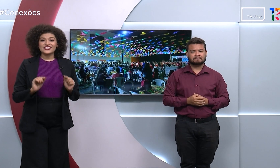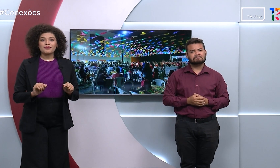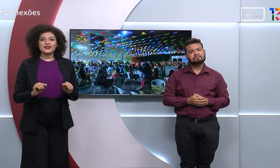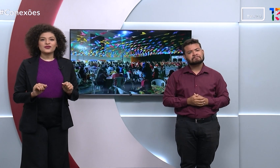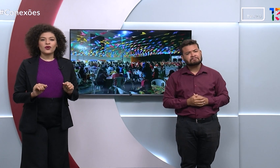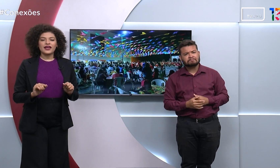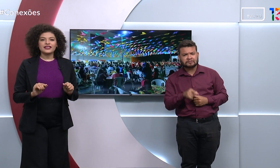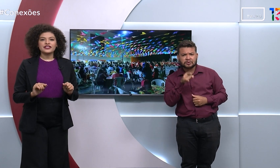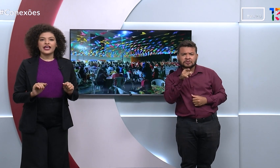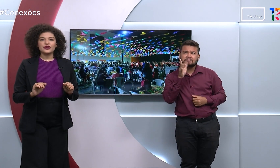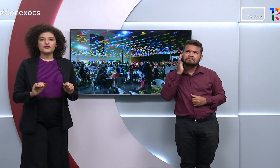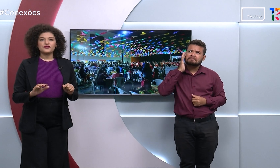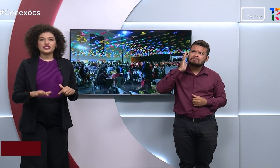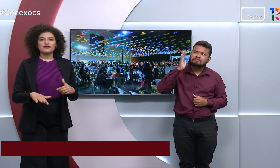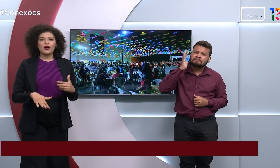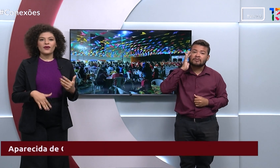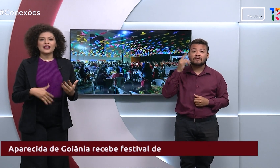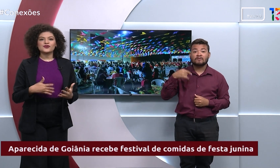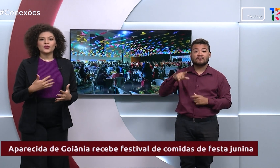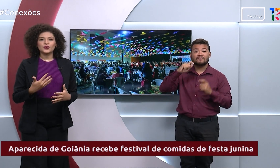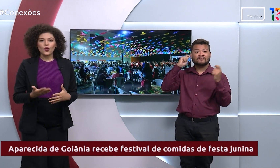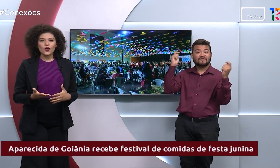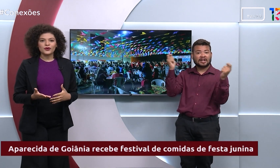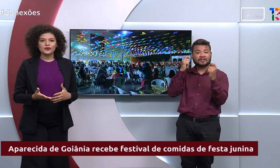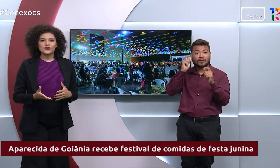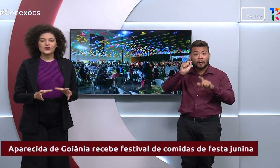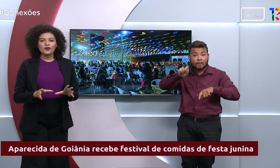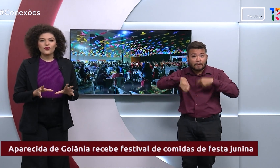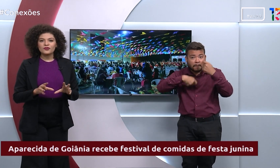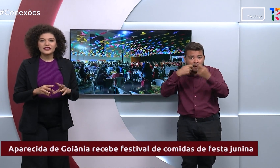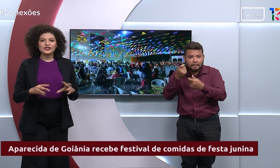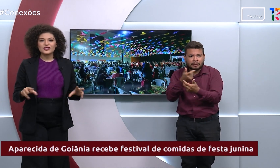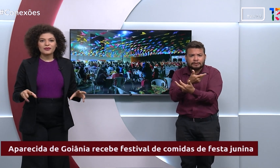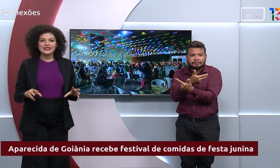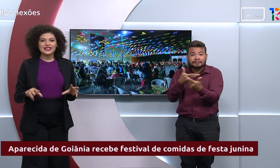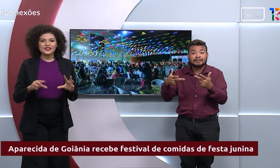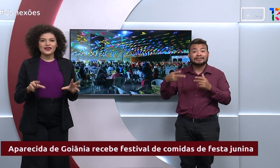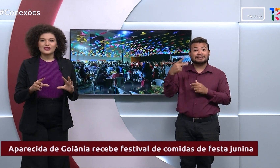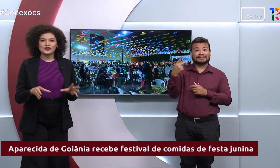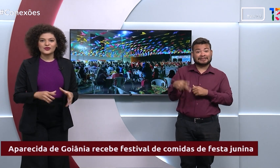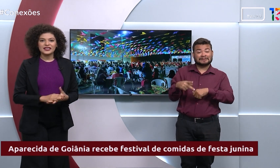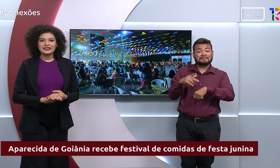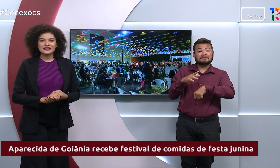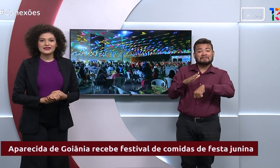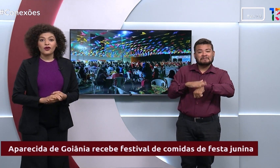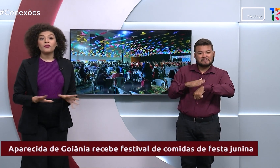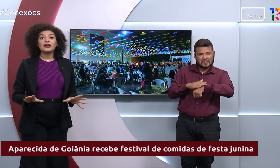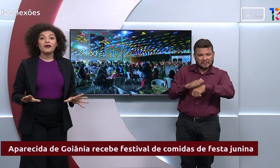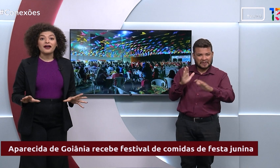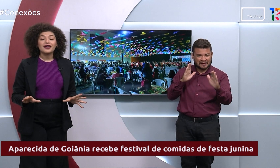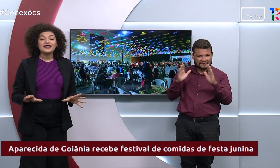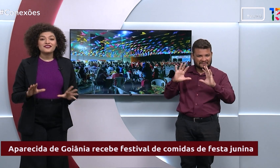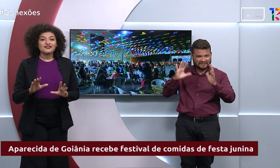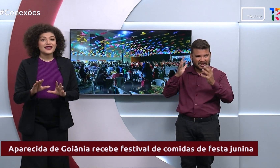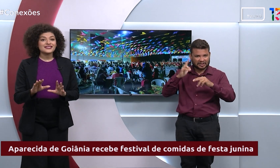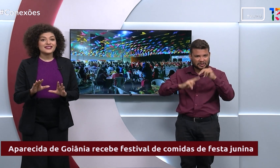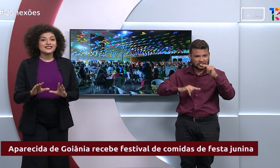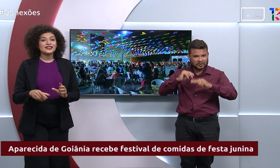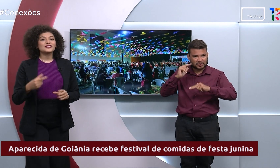Já pensou em ir em um festival gastronômico só com comidas típicas das festas juninas? Ou melhor,